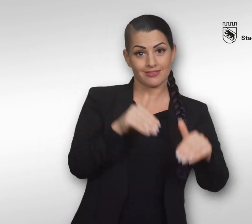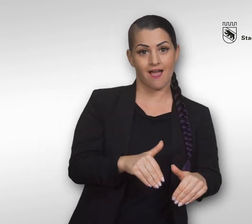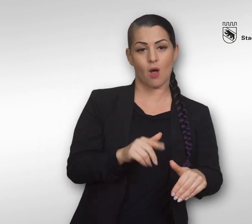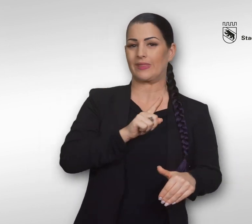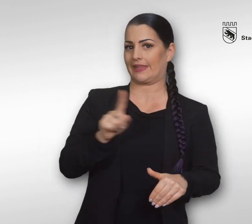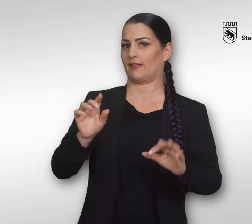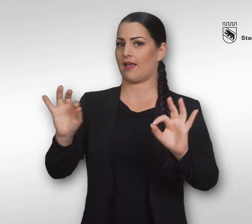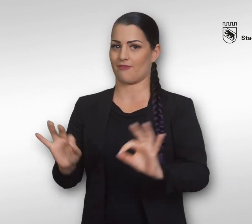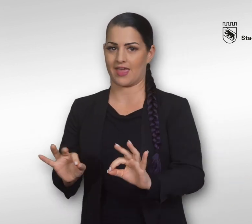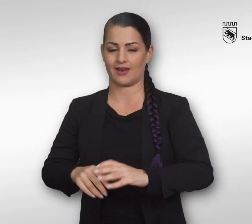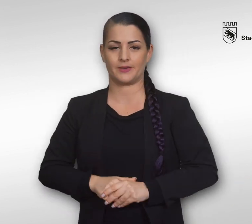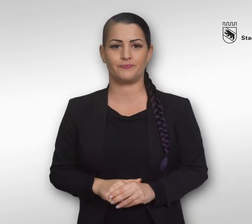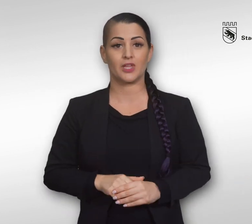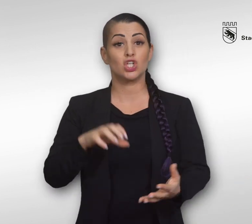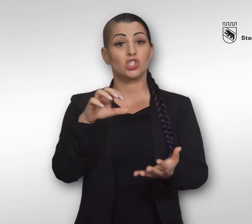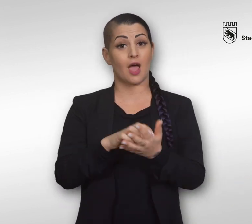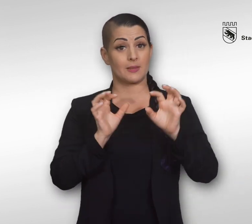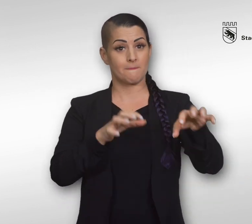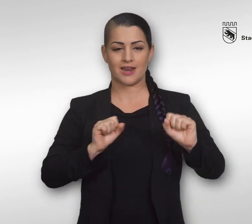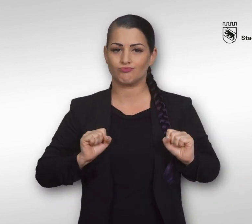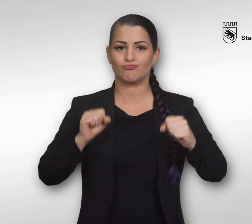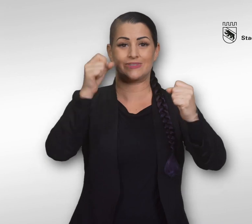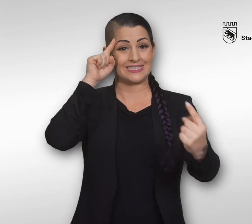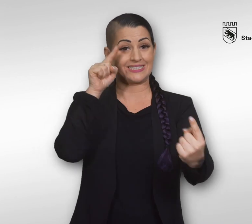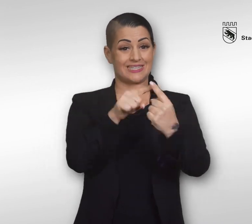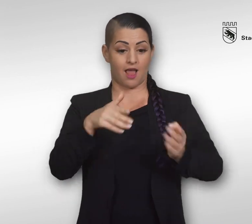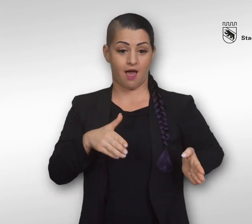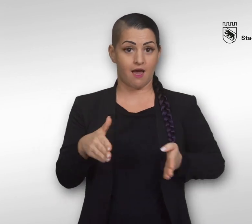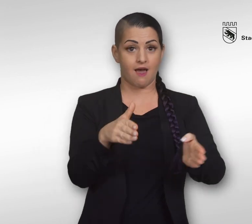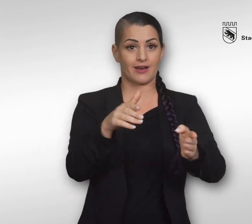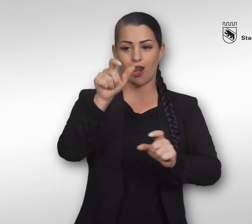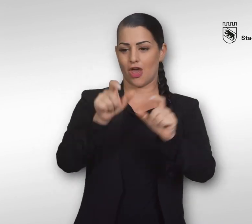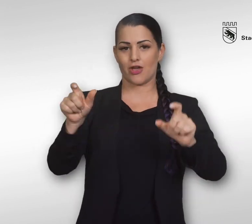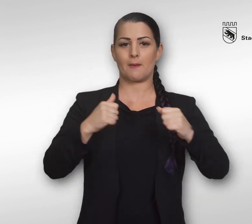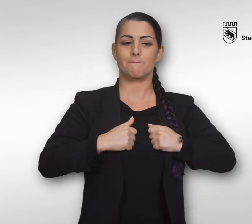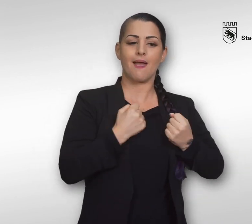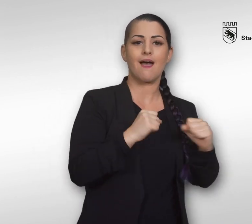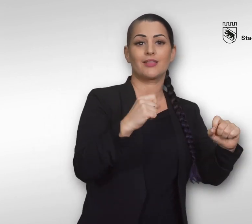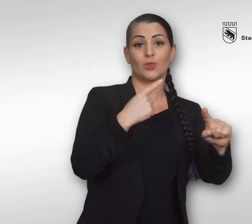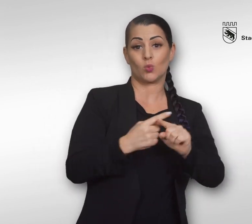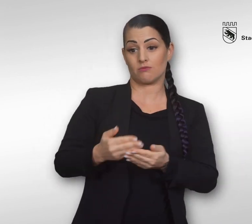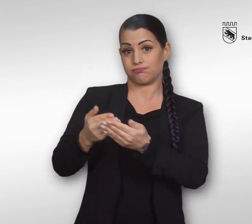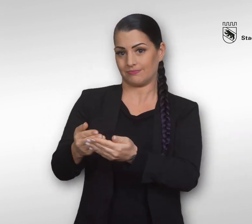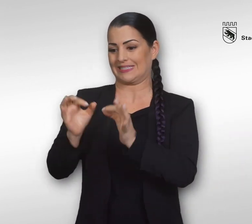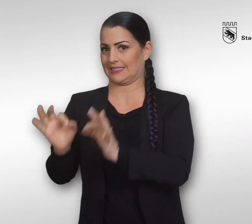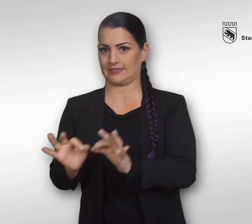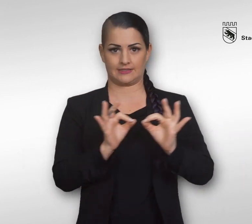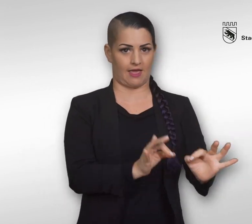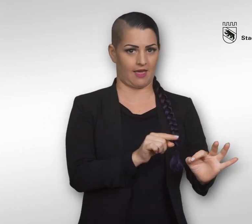und nicht gefährlich wird. Die Stadt Bern setzt sich dafür ein, dass Badende und Gummiboot Fahrende auf der Aare sicher